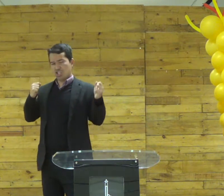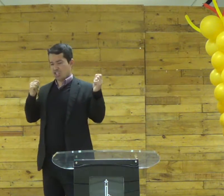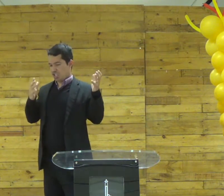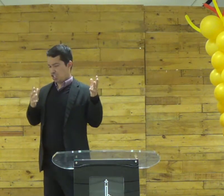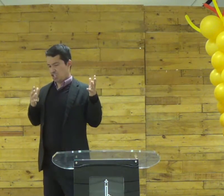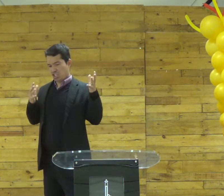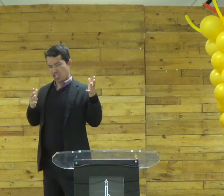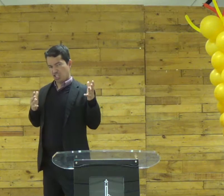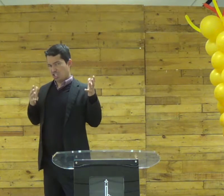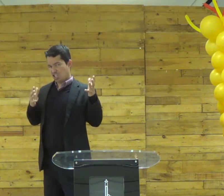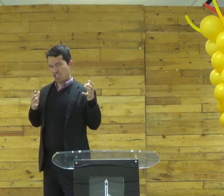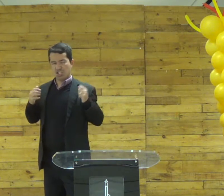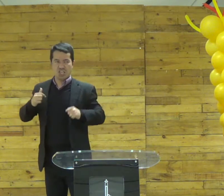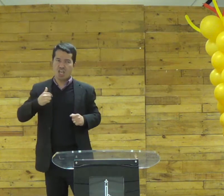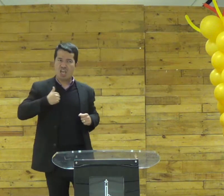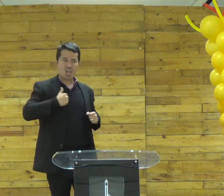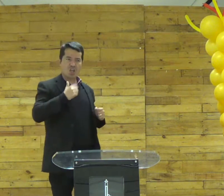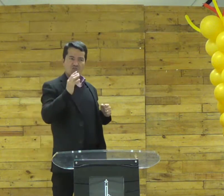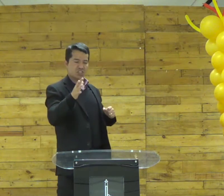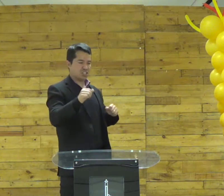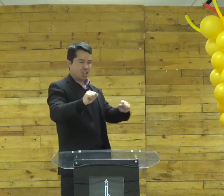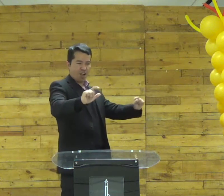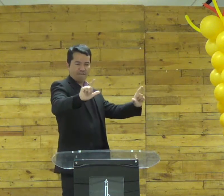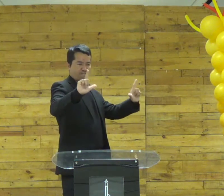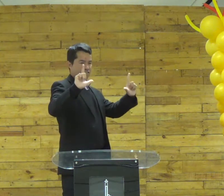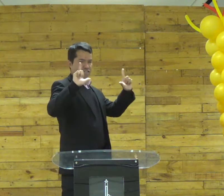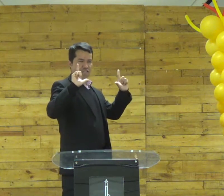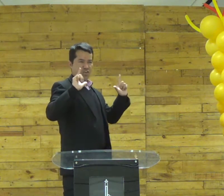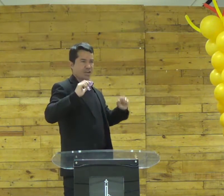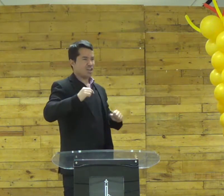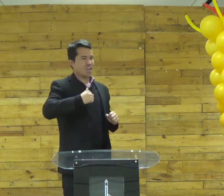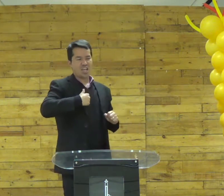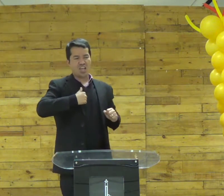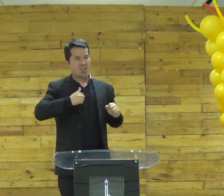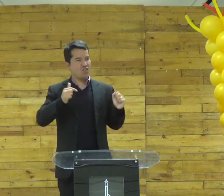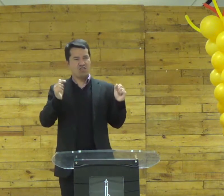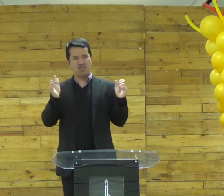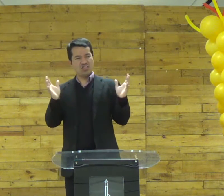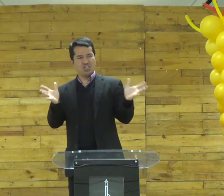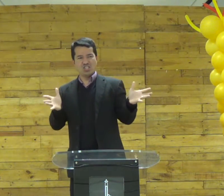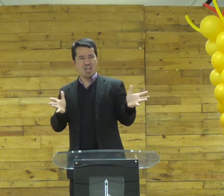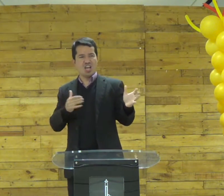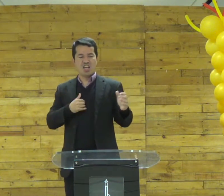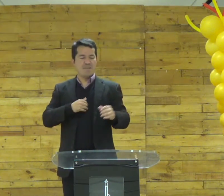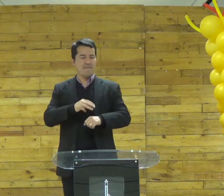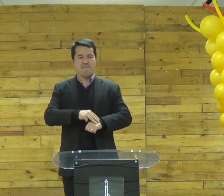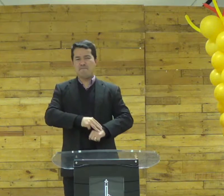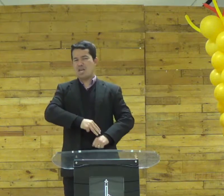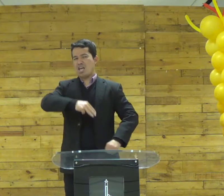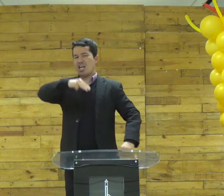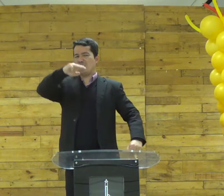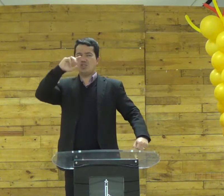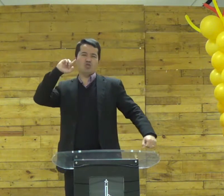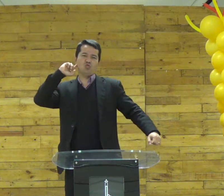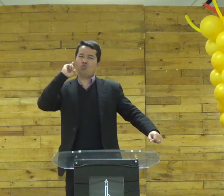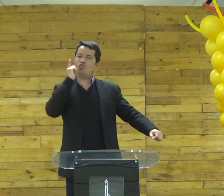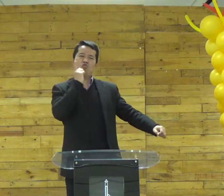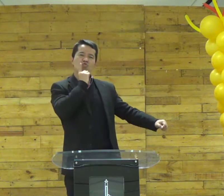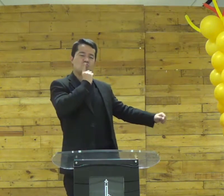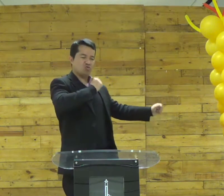porque eu sei libras porque eu eu já apareci na TV tá? na área política eu